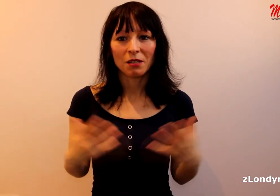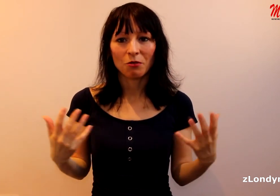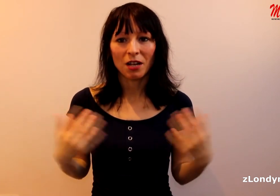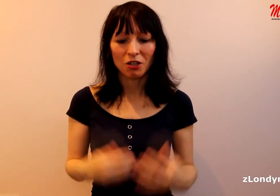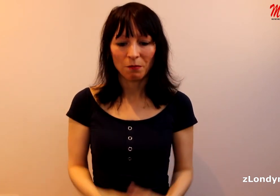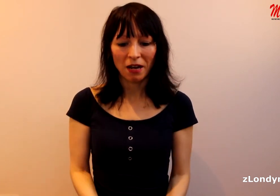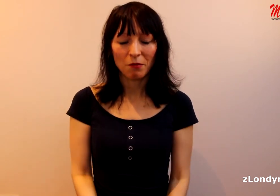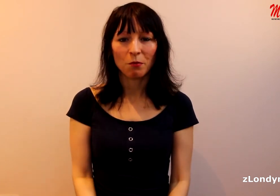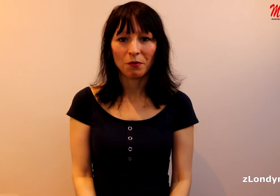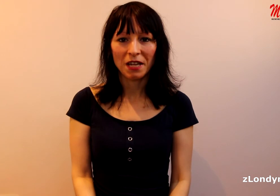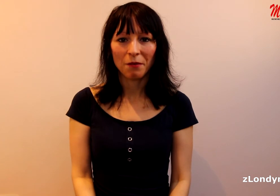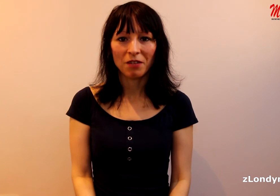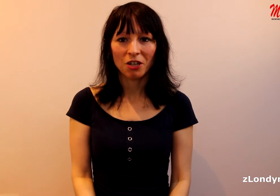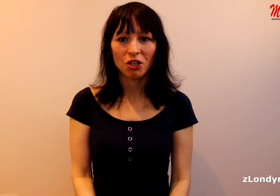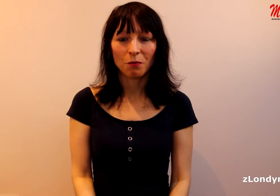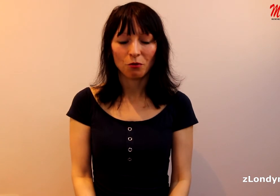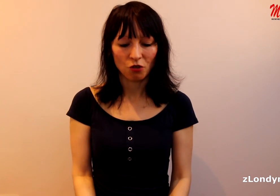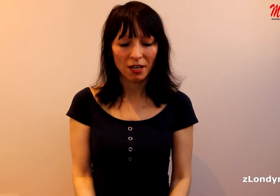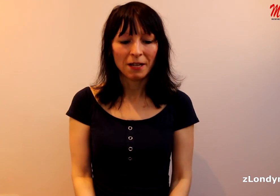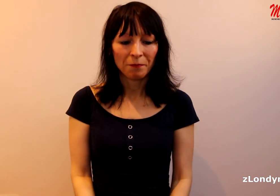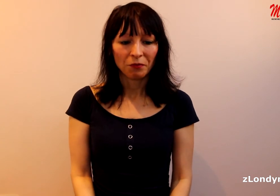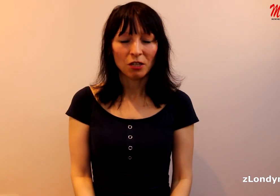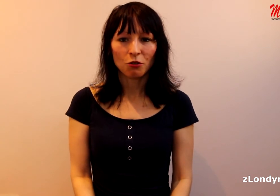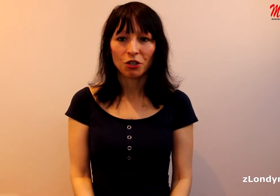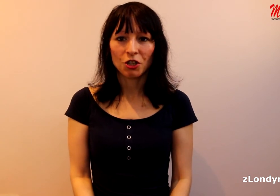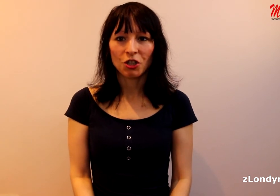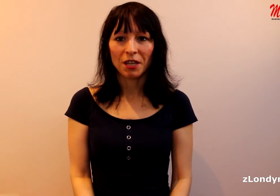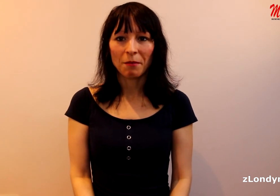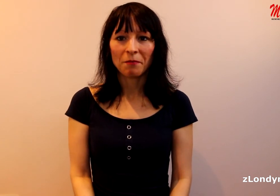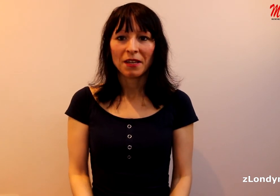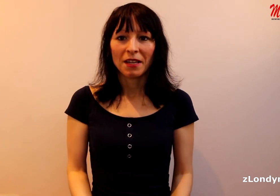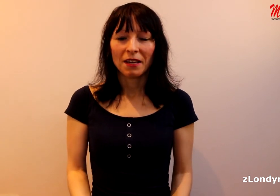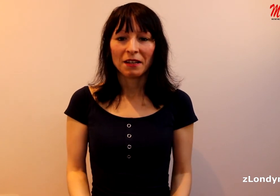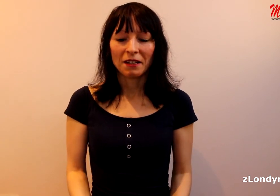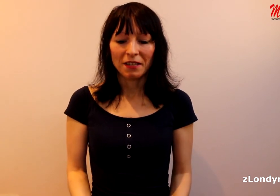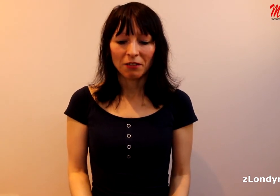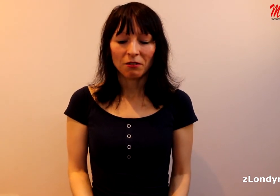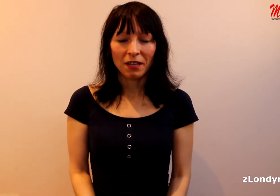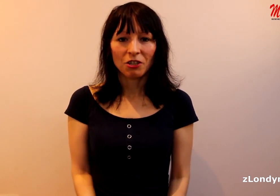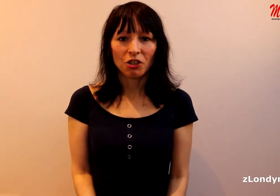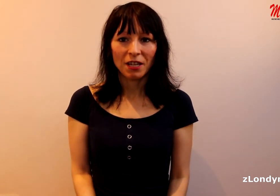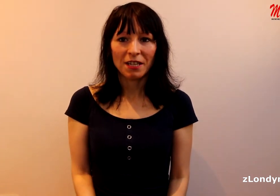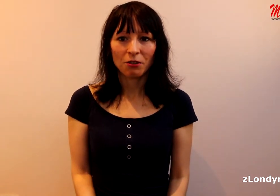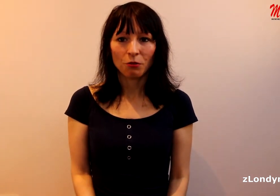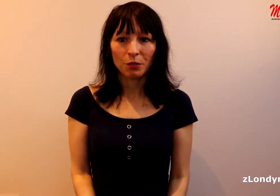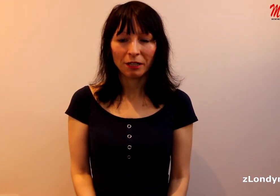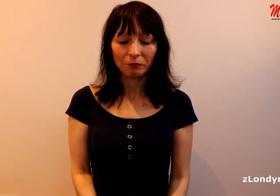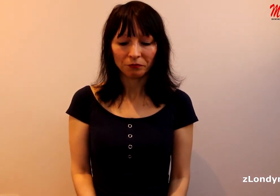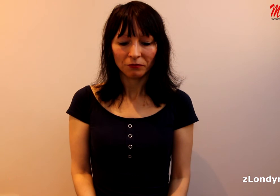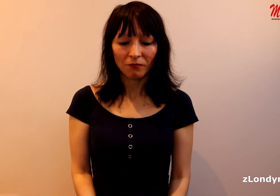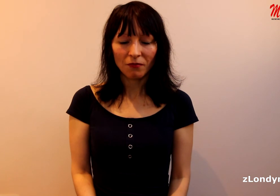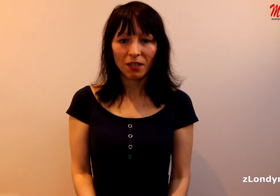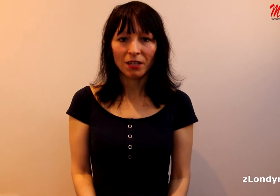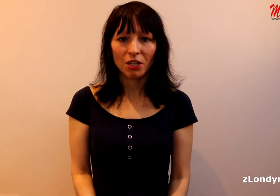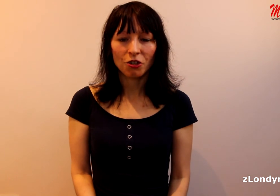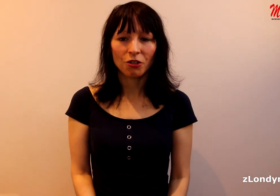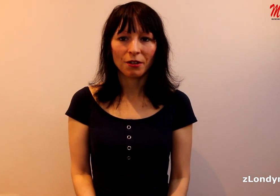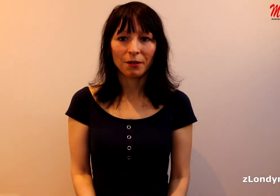si možná ještě právě popovídáme v dalších, protože to je složitější téma, je to tak, či není to dobře, když